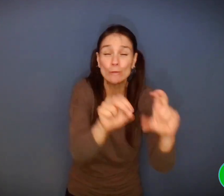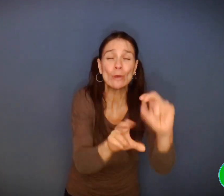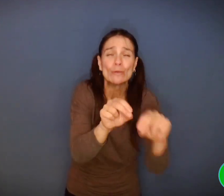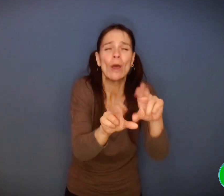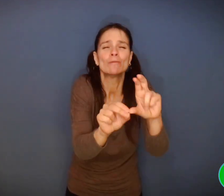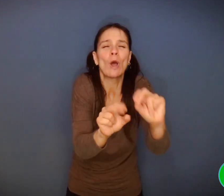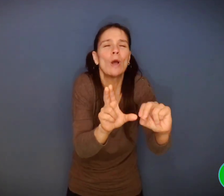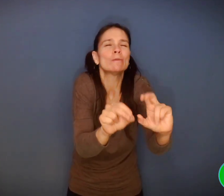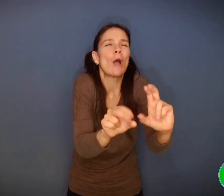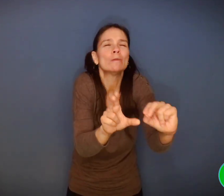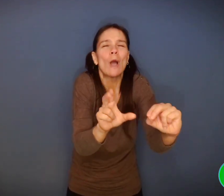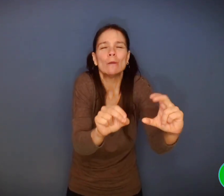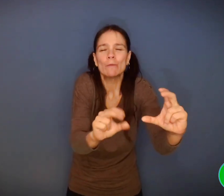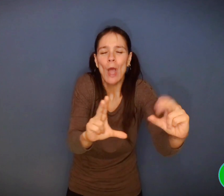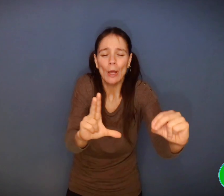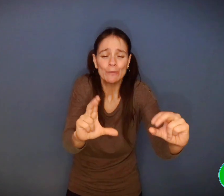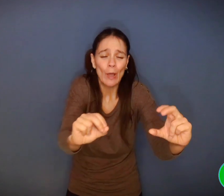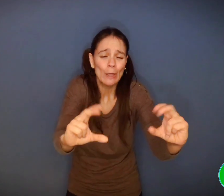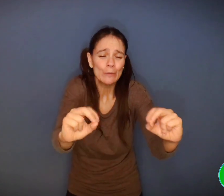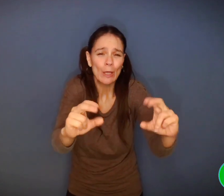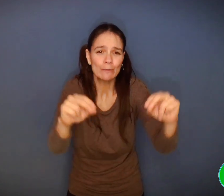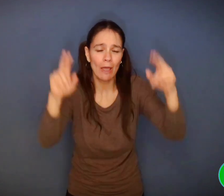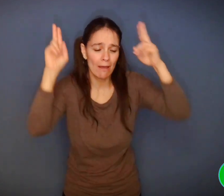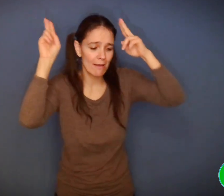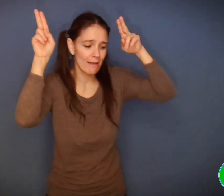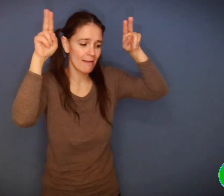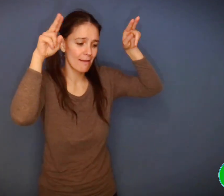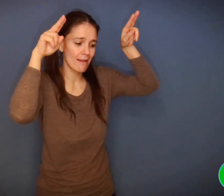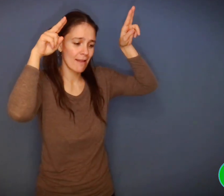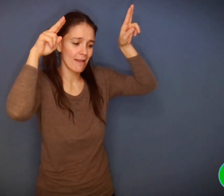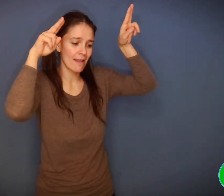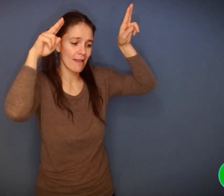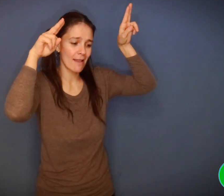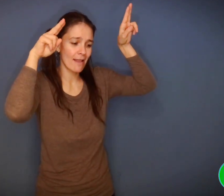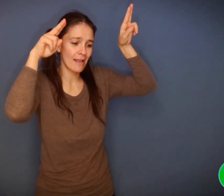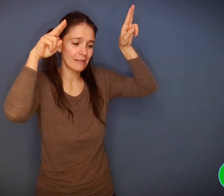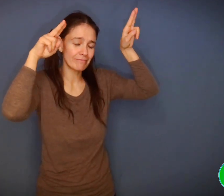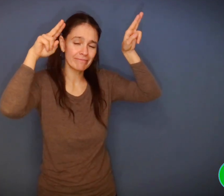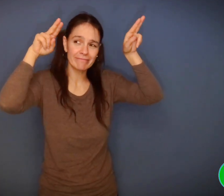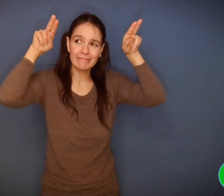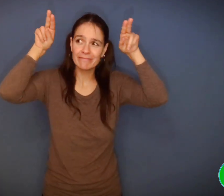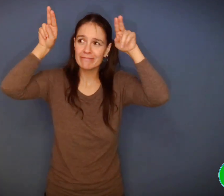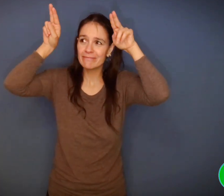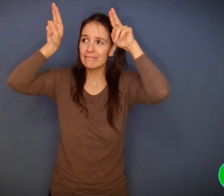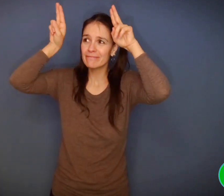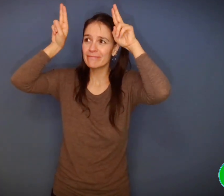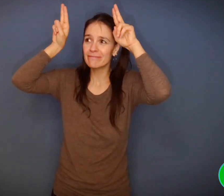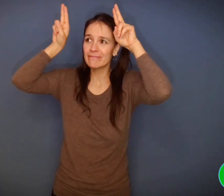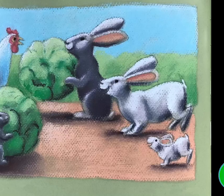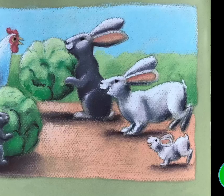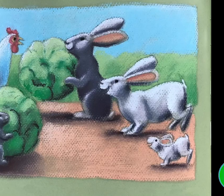» « même moment, les lapereaux se précipitent sur les salades et dévorent les feuilles tendres.